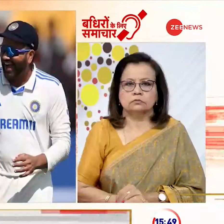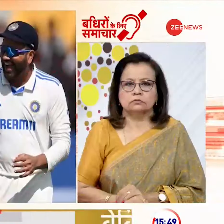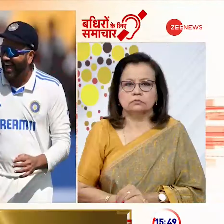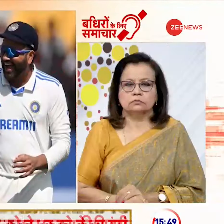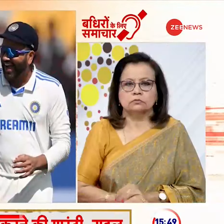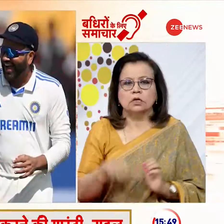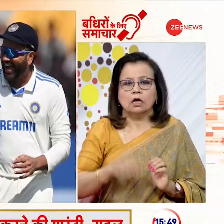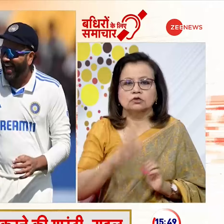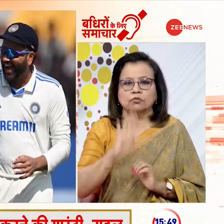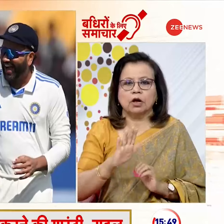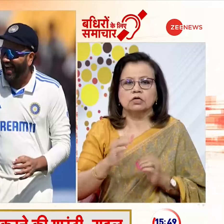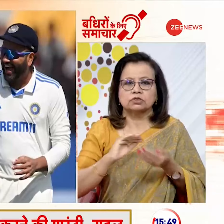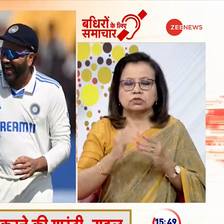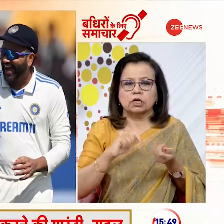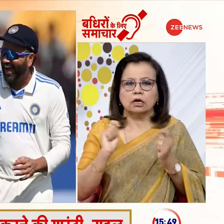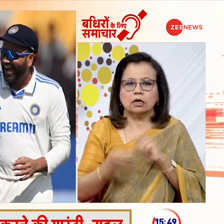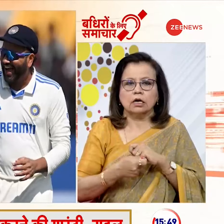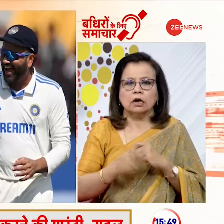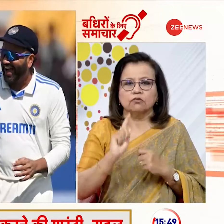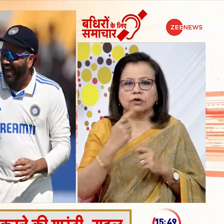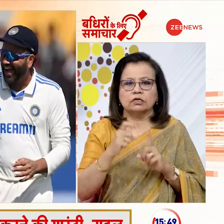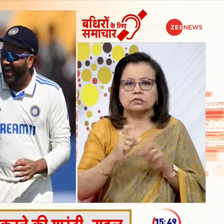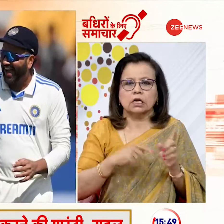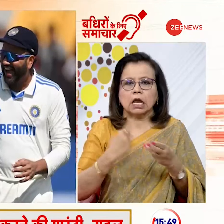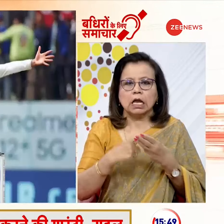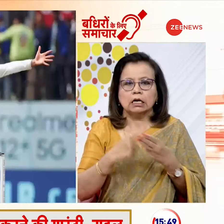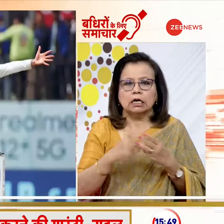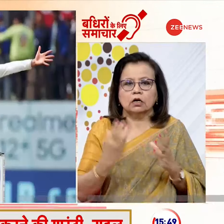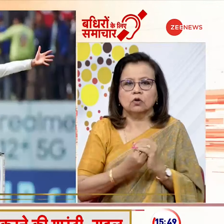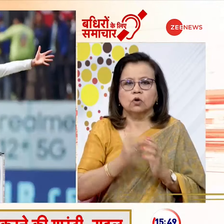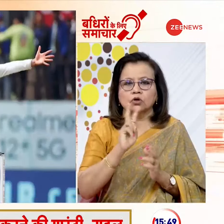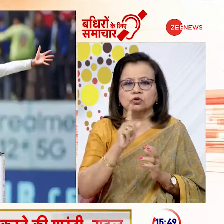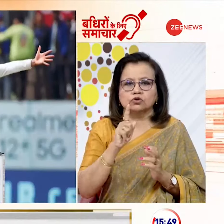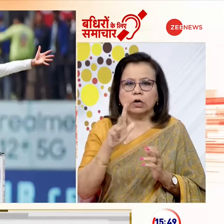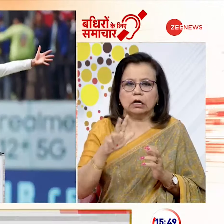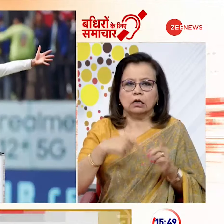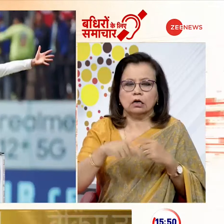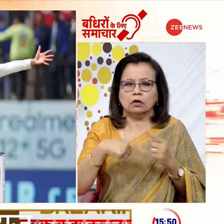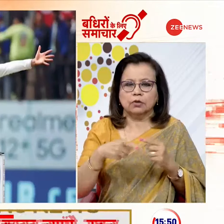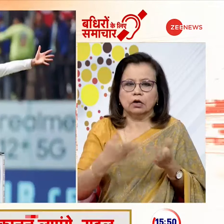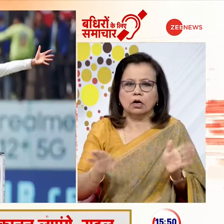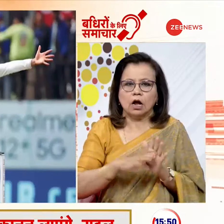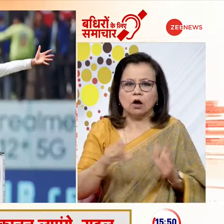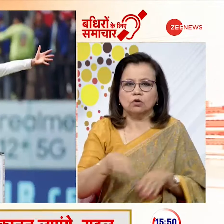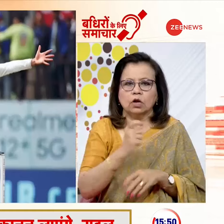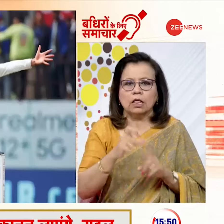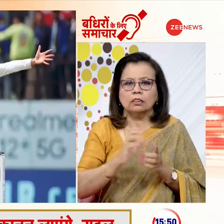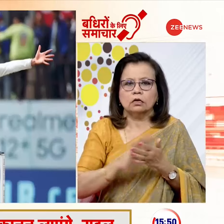आज पांचवे टेस्ट मैच के पहले दिन इंग्लेंड की टीन 218 रन पर सिमट गई धर्मशाला में खेले जा रहे